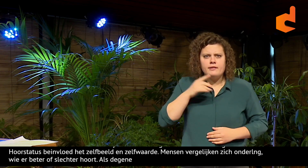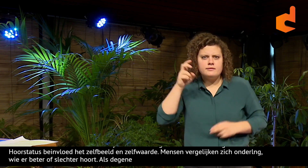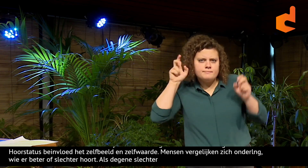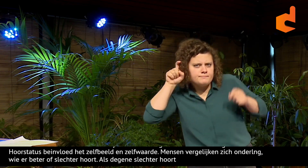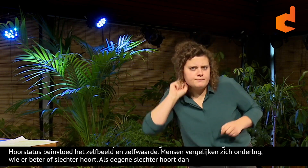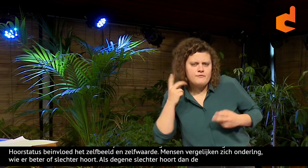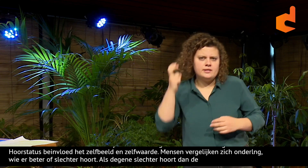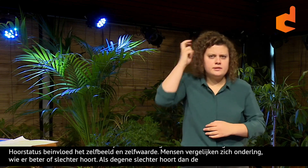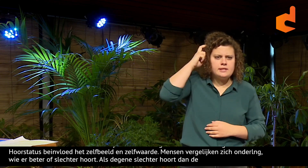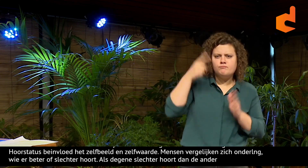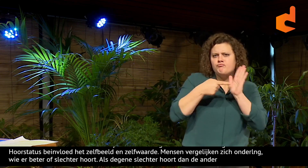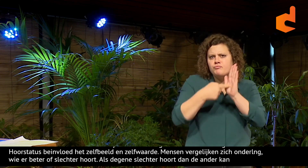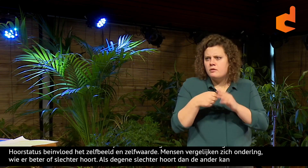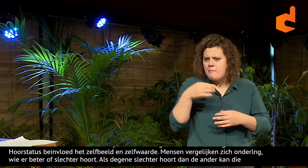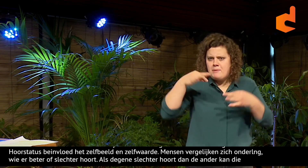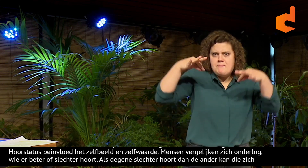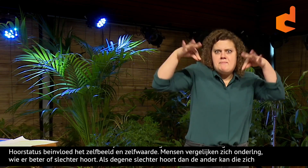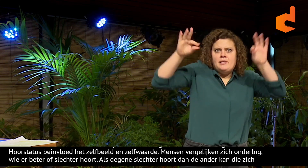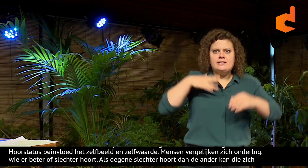kan die zich minder waardig voelen.